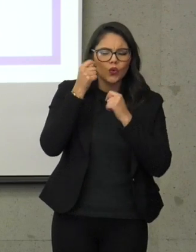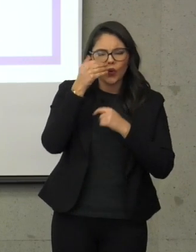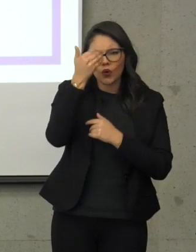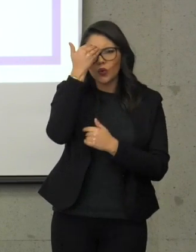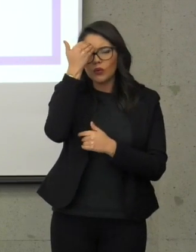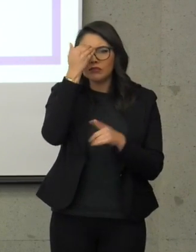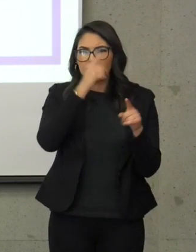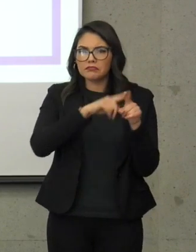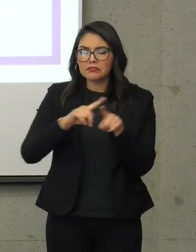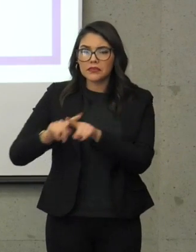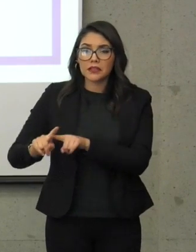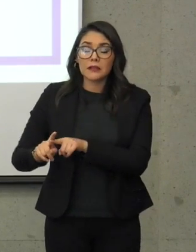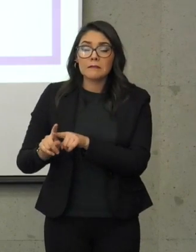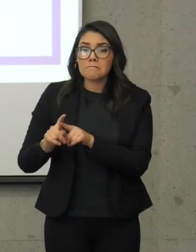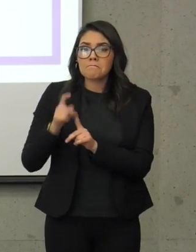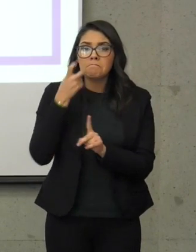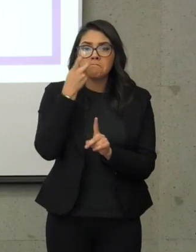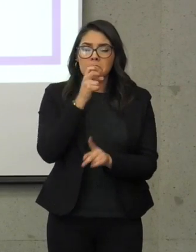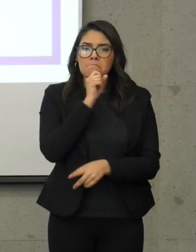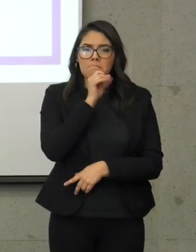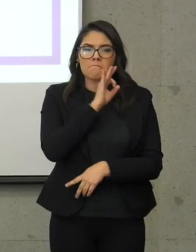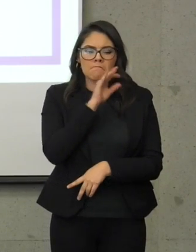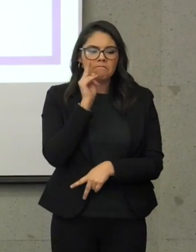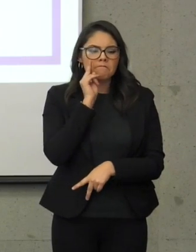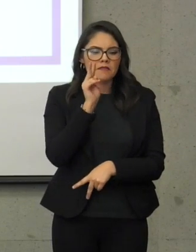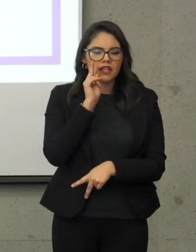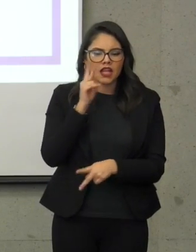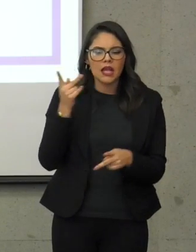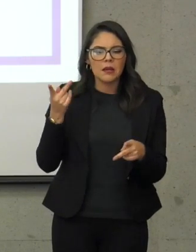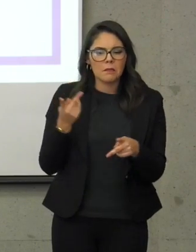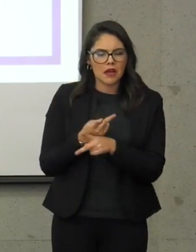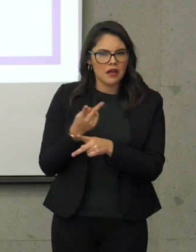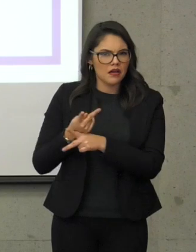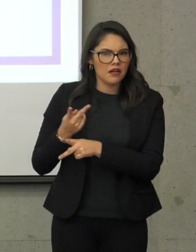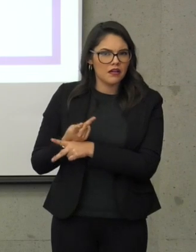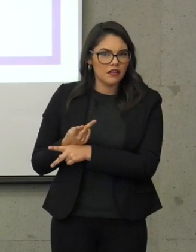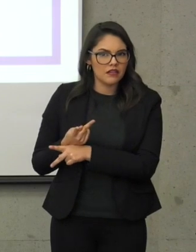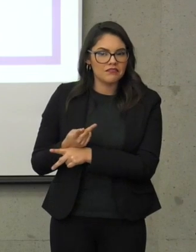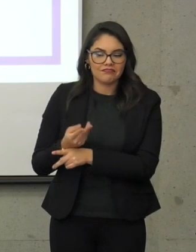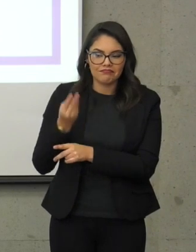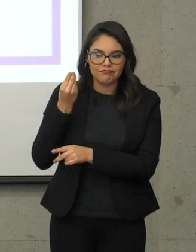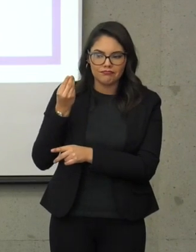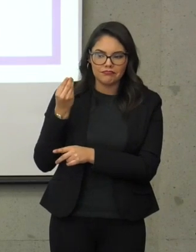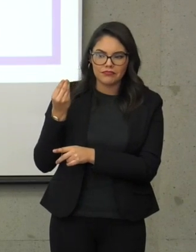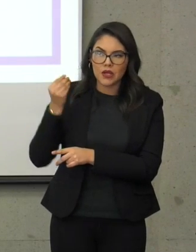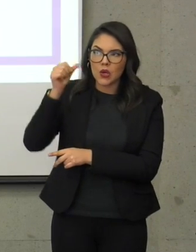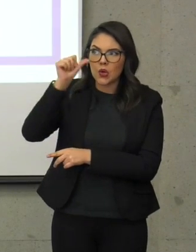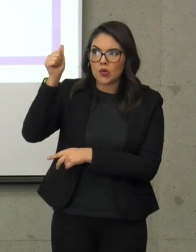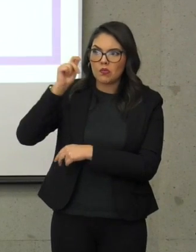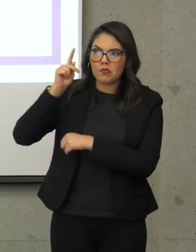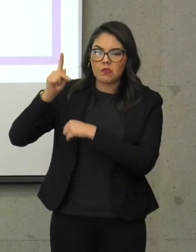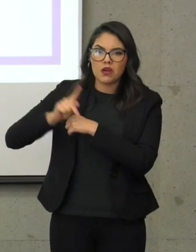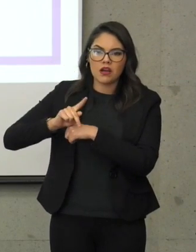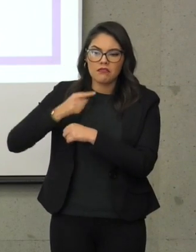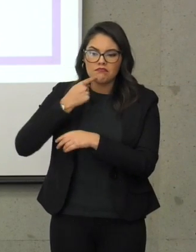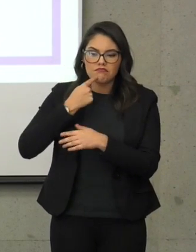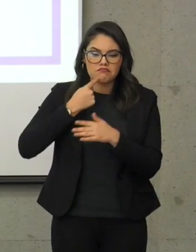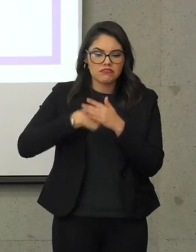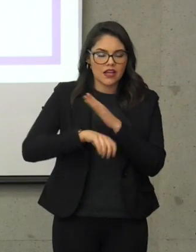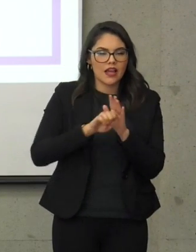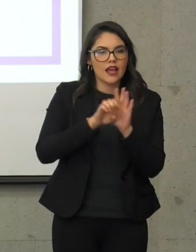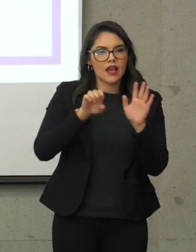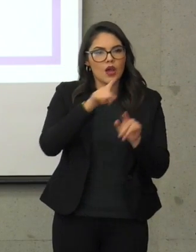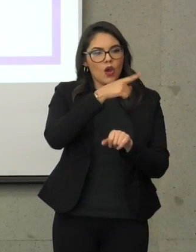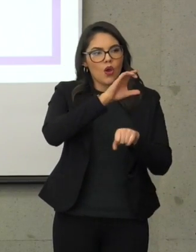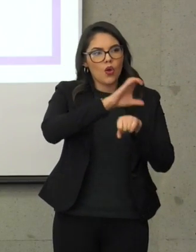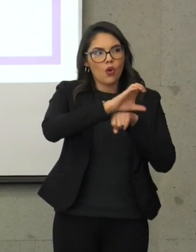y que en esta lógica está habiendo situaciones que, bueno, se denuncian mucho en los países, en Colombia, en